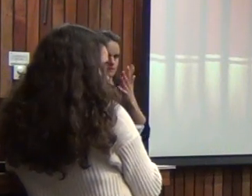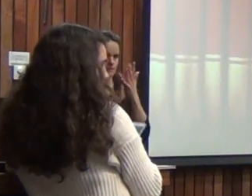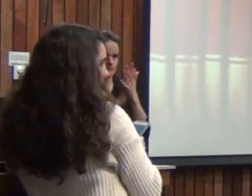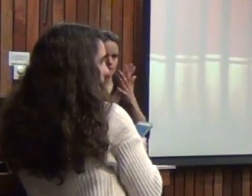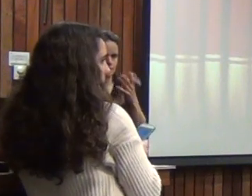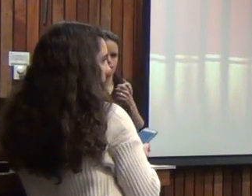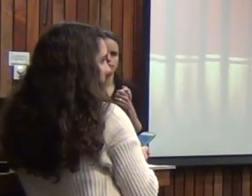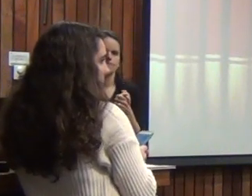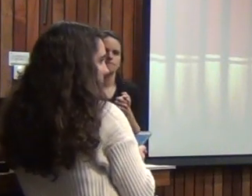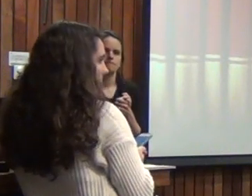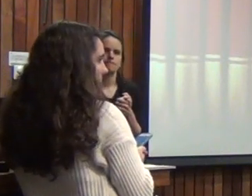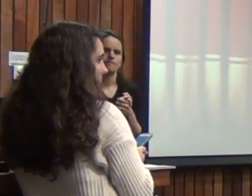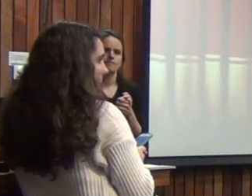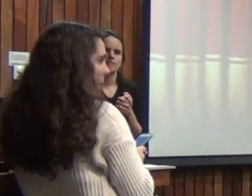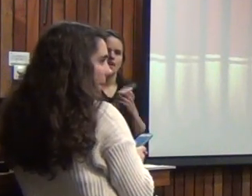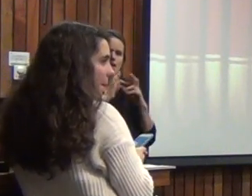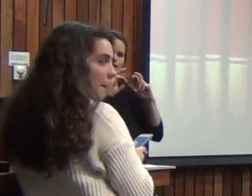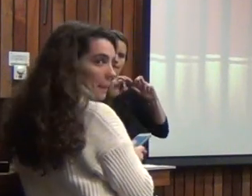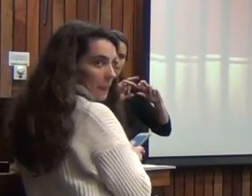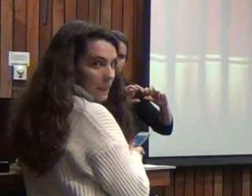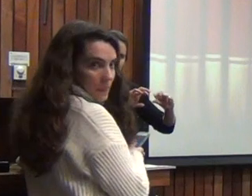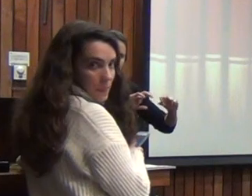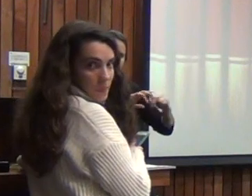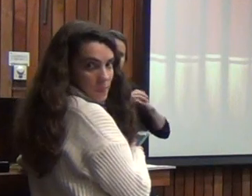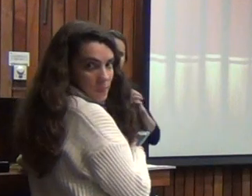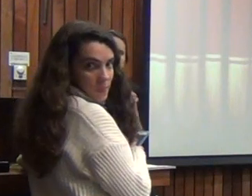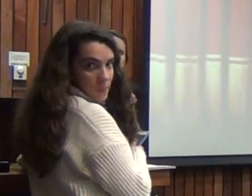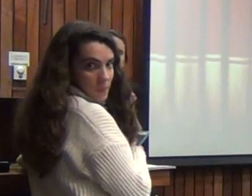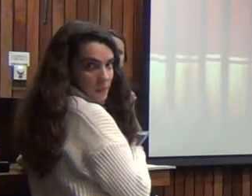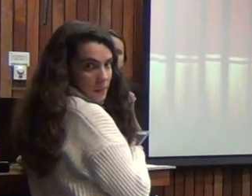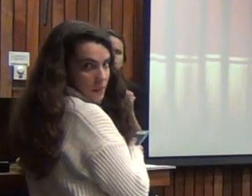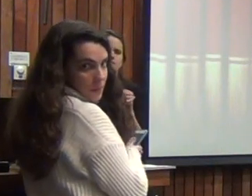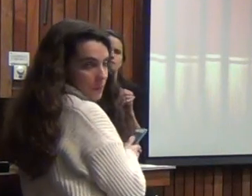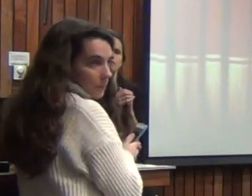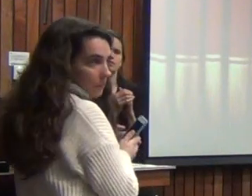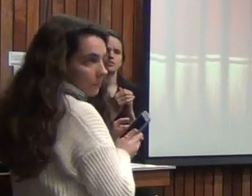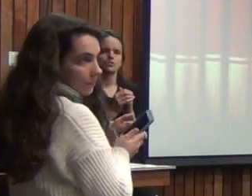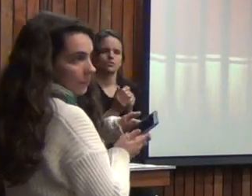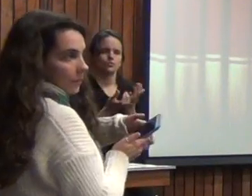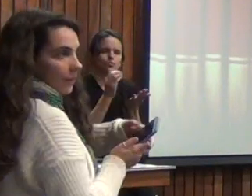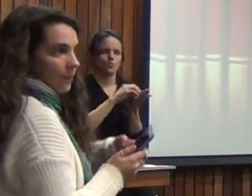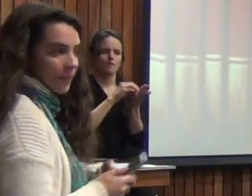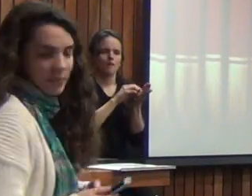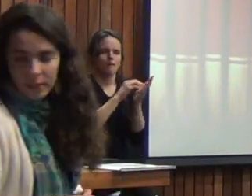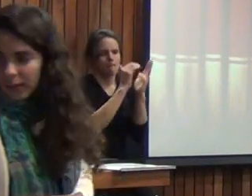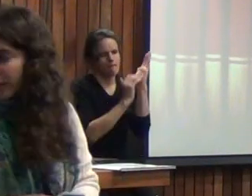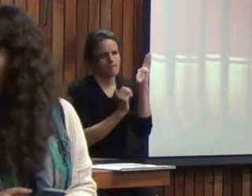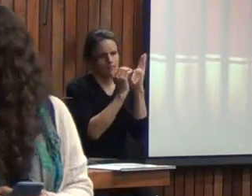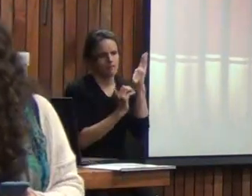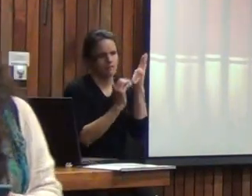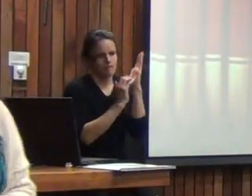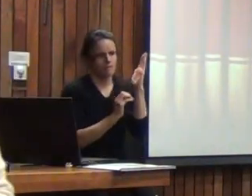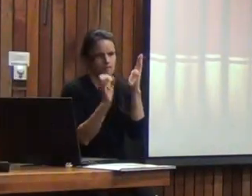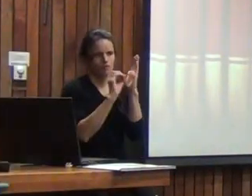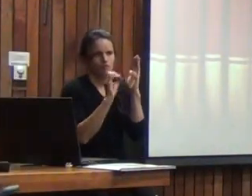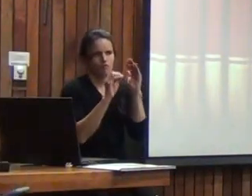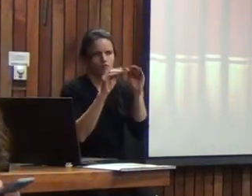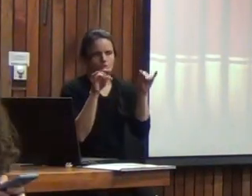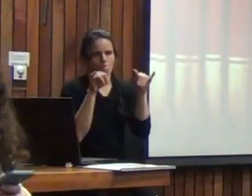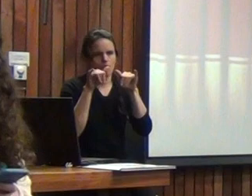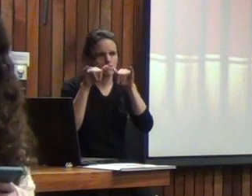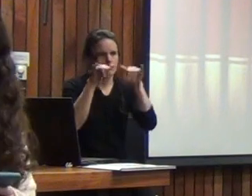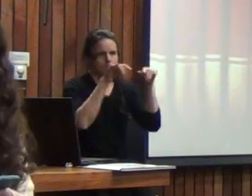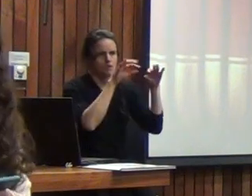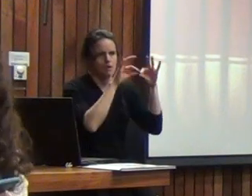si ese análisis cierto suma resta o es neutro